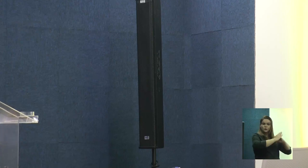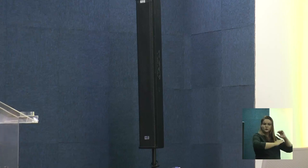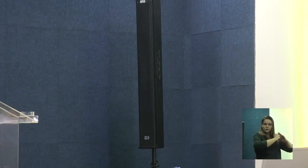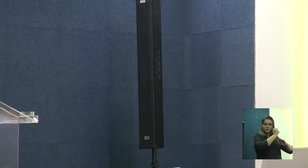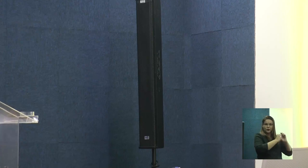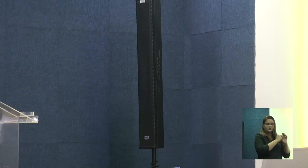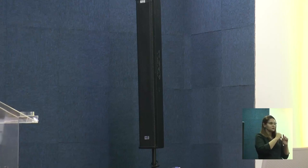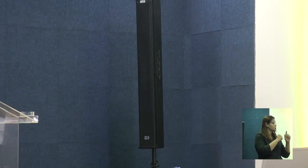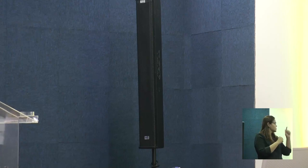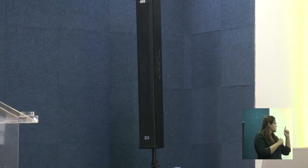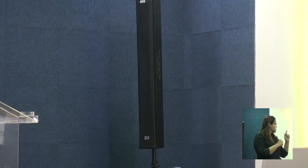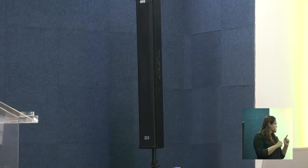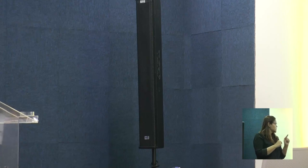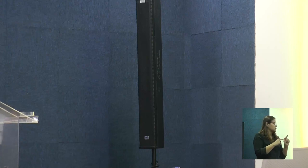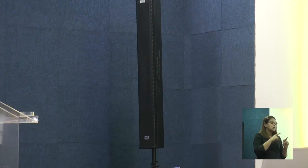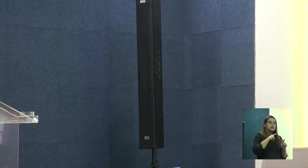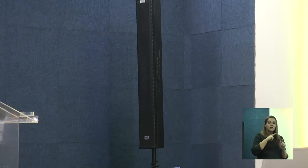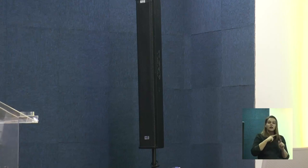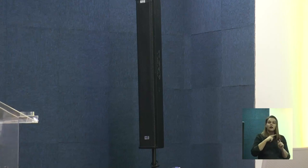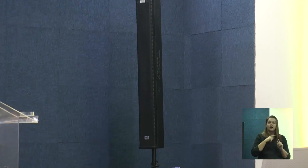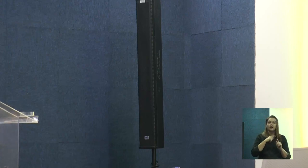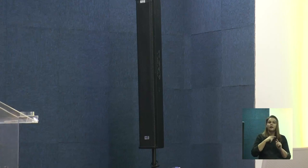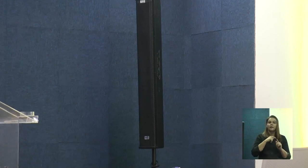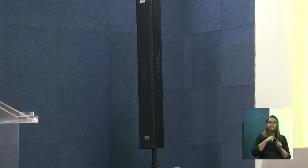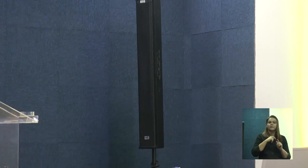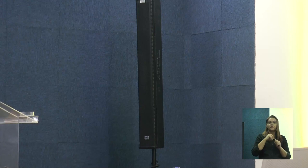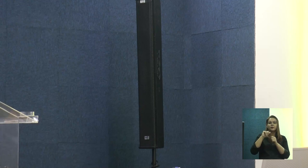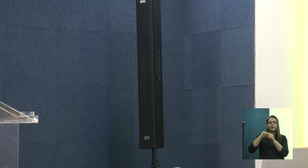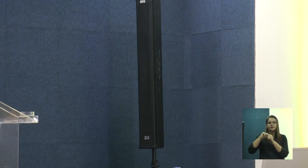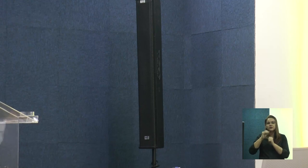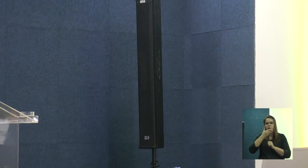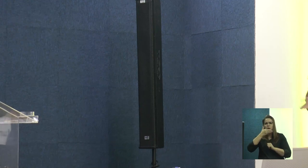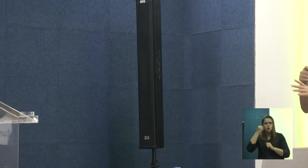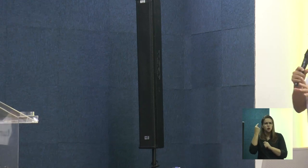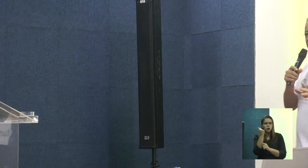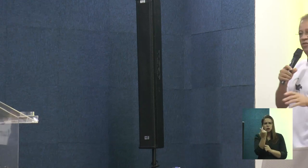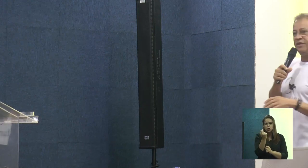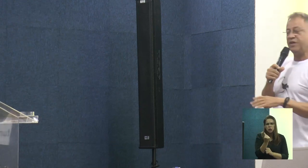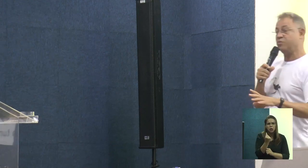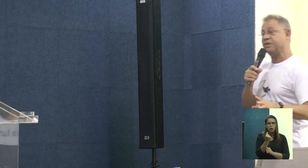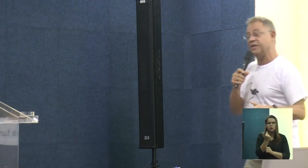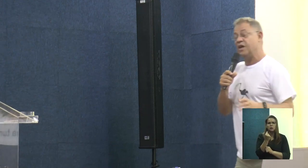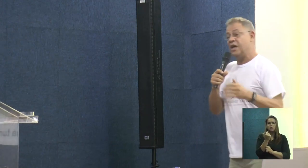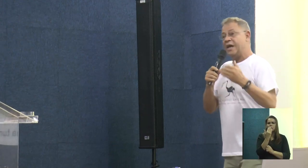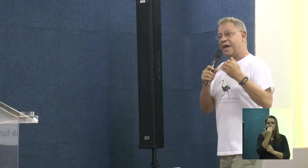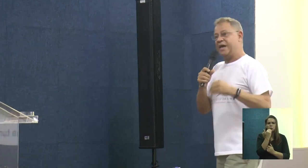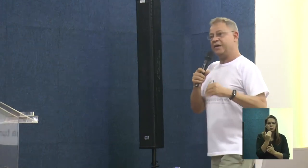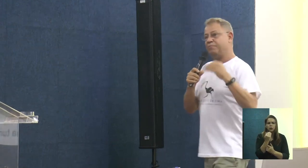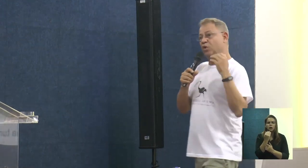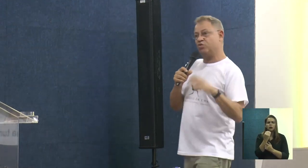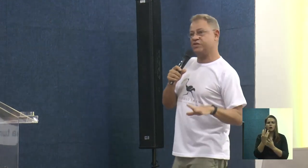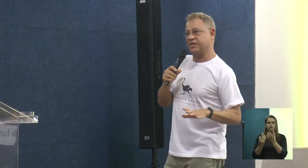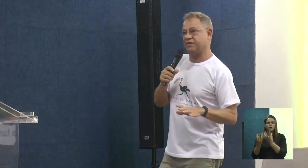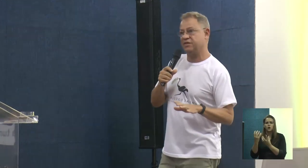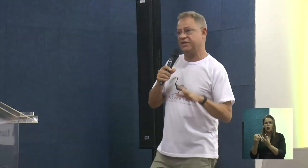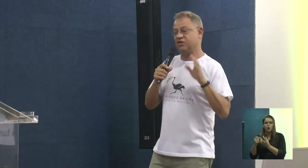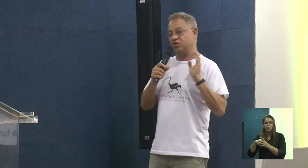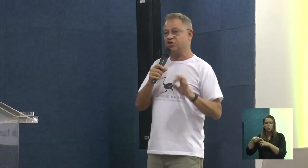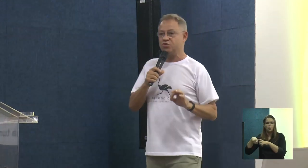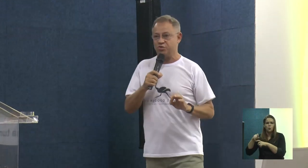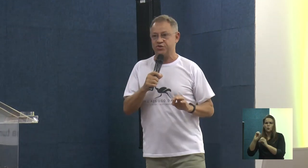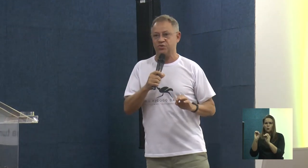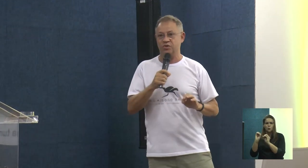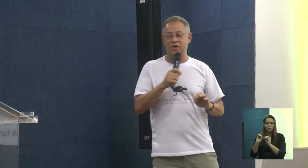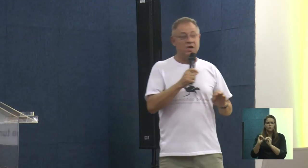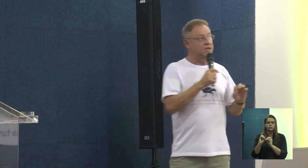no projeto, e o projeto é basicamente isso, viu, gente? Não tem dinheiro para a gente fazer melhoria habitacional nenhuma, nem comprar fogão, nem dar comida. É bolsa